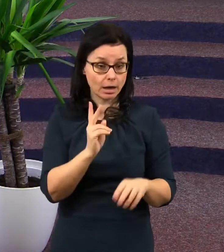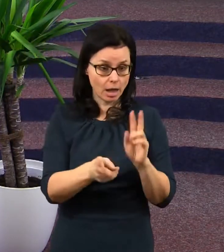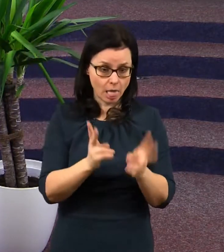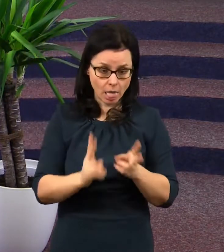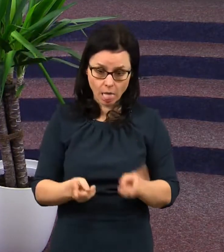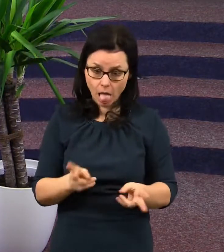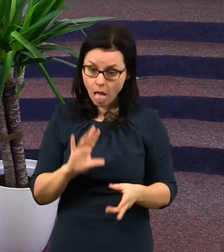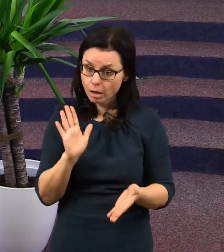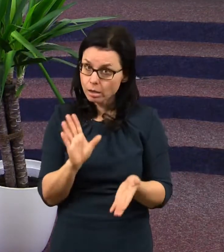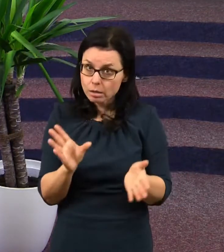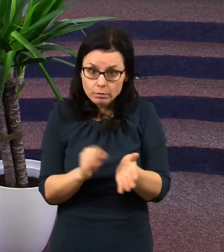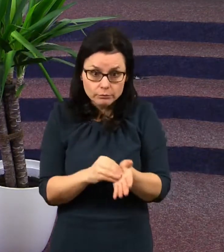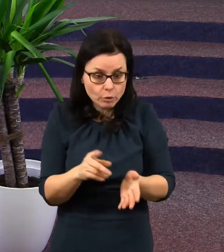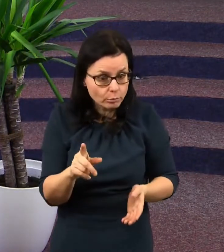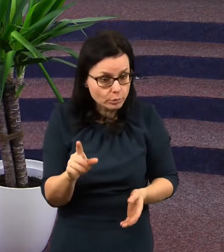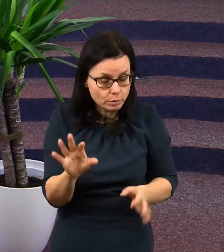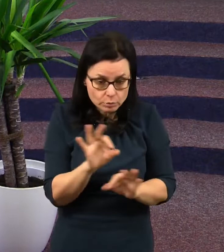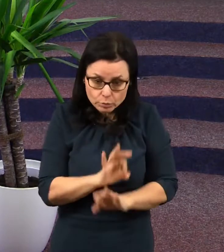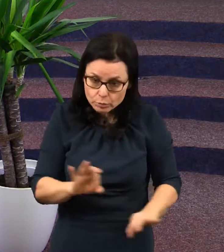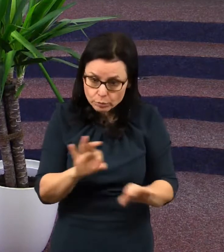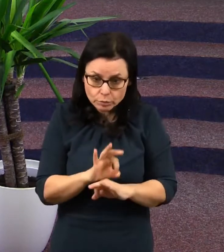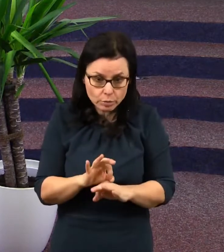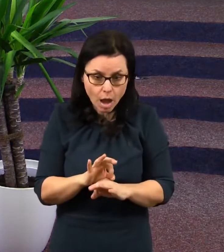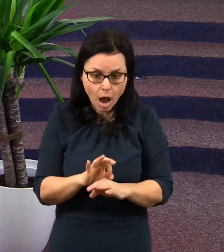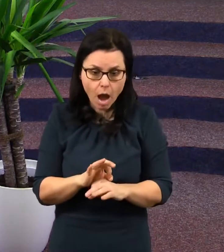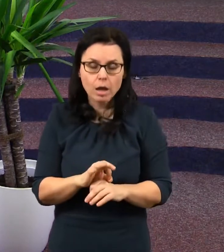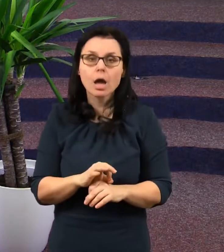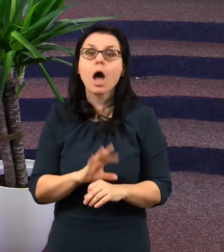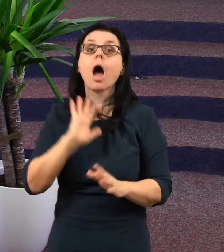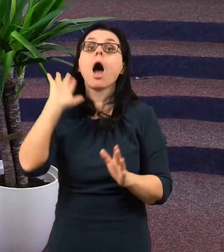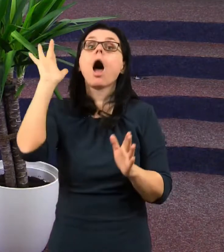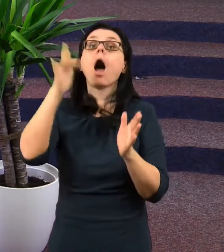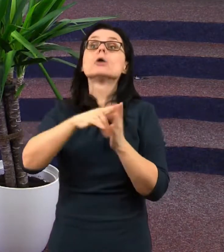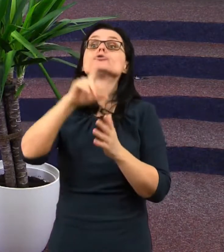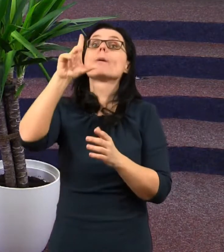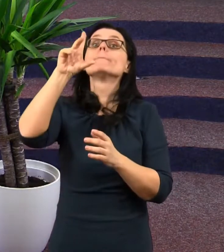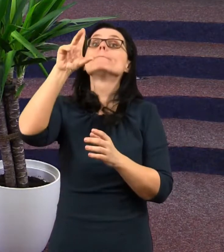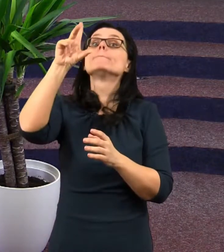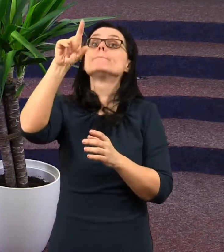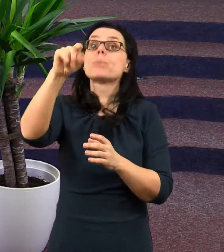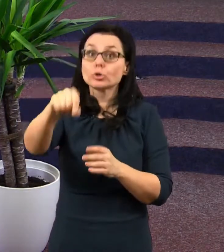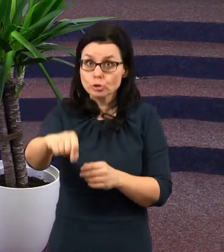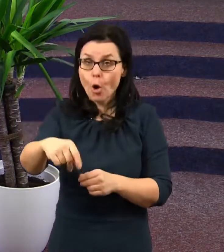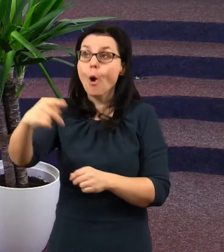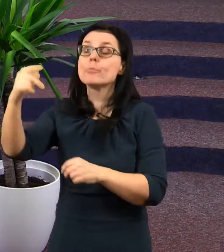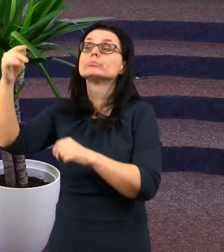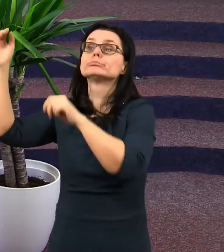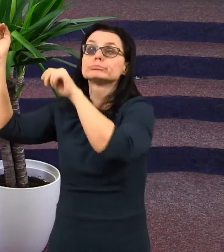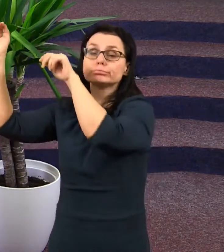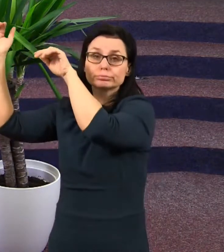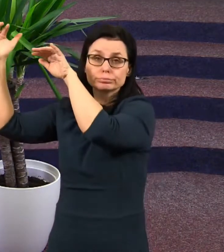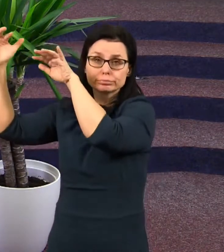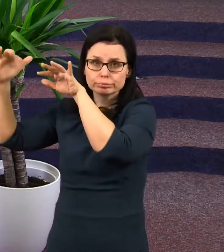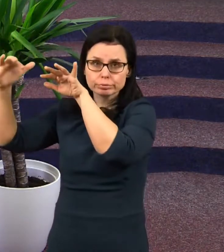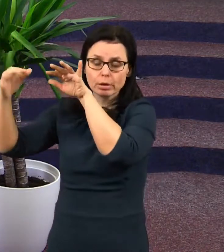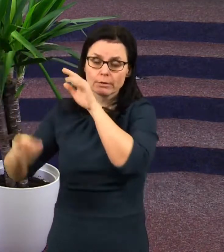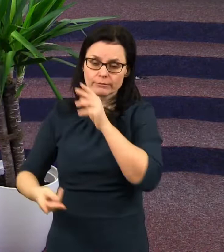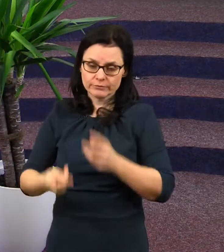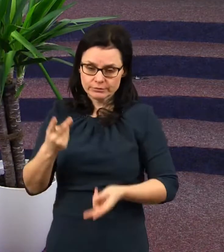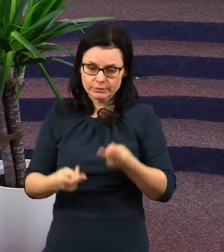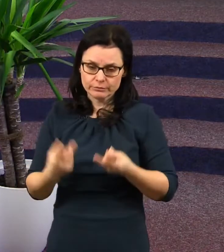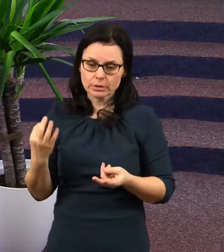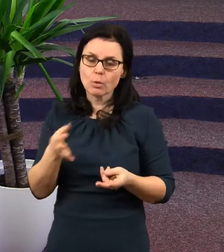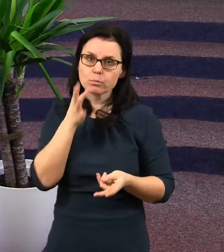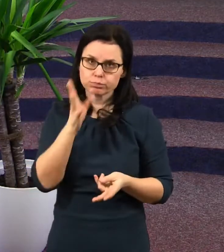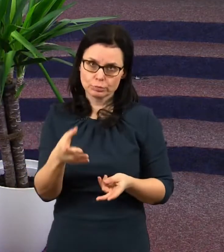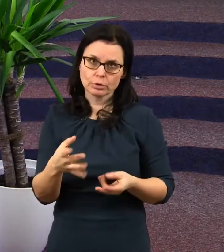vzkříšeni po tisíci letech, tak o nich budeme číst za chvilku, jaký osud vezmou